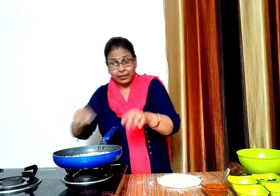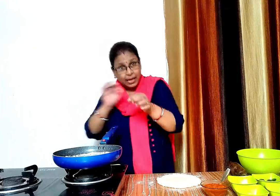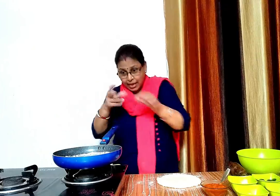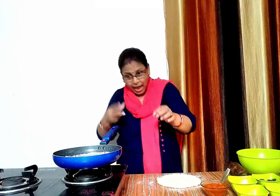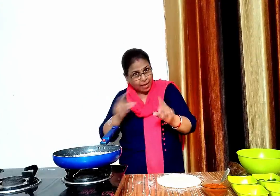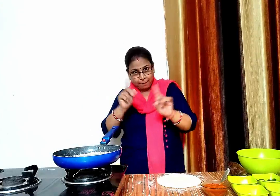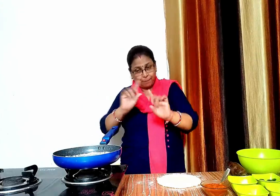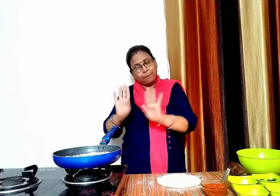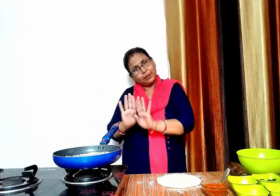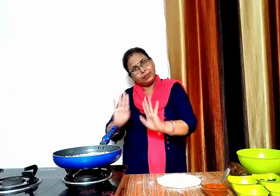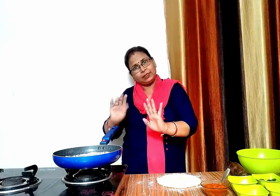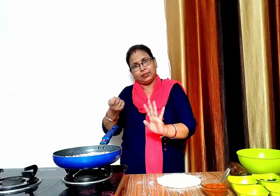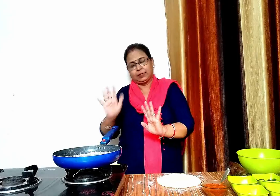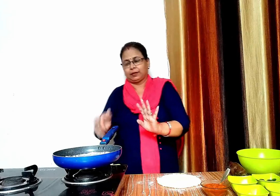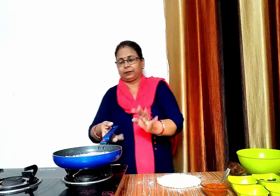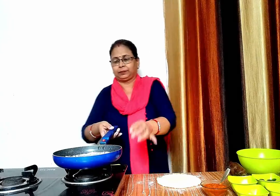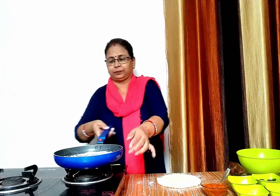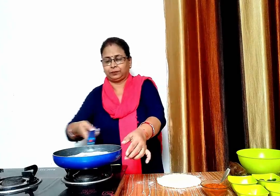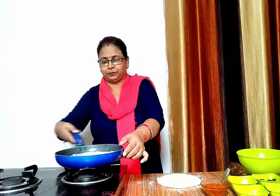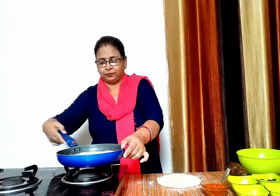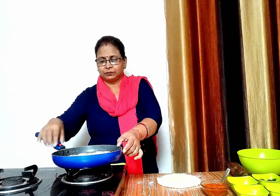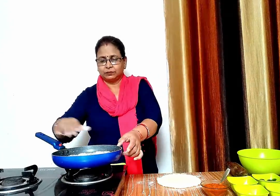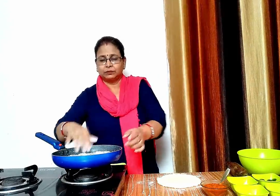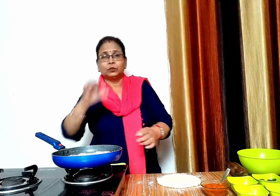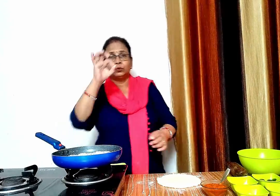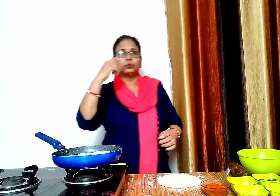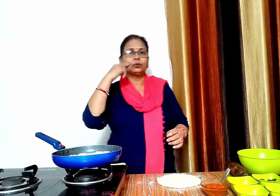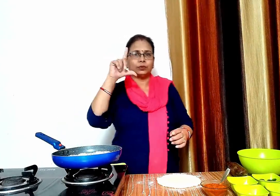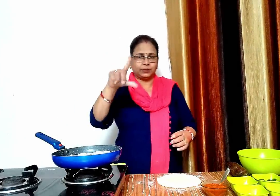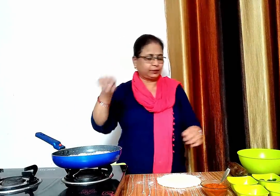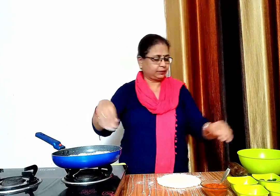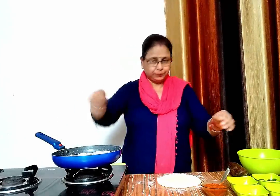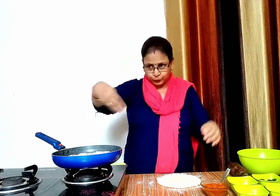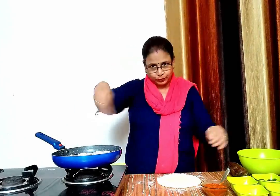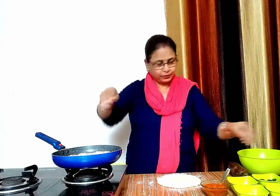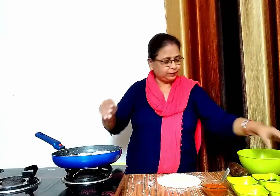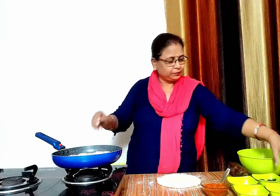अब हम गैस ओफ ही रखेंगे अब हम फोइल को ओईल से ख्रीस कर लेंगे